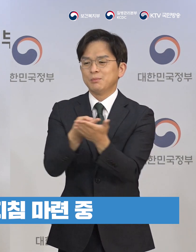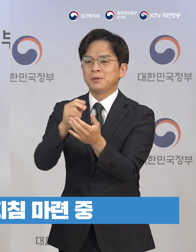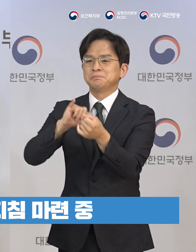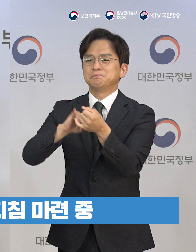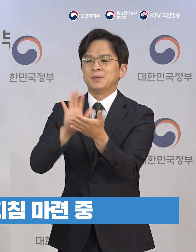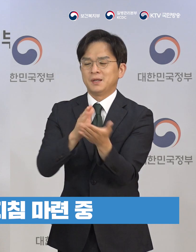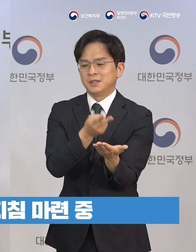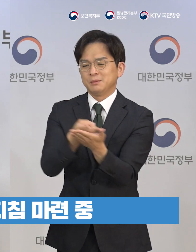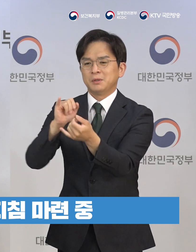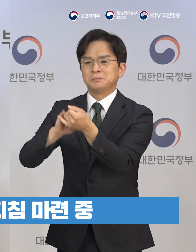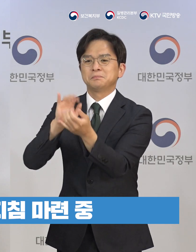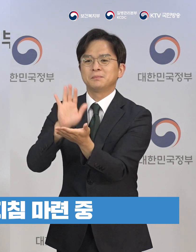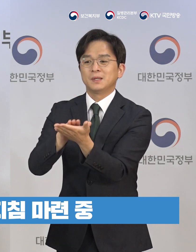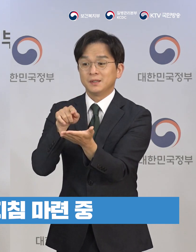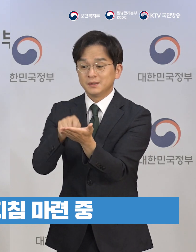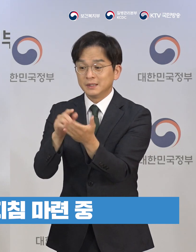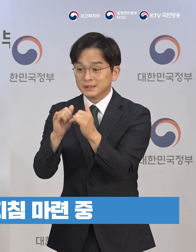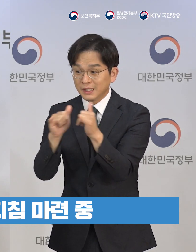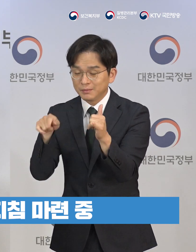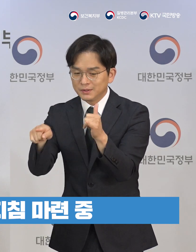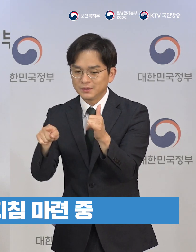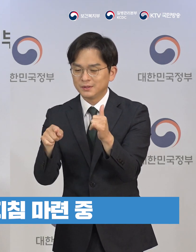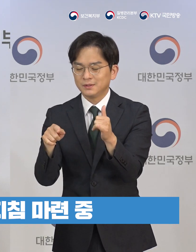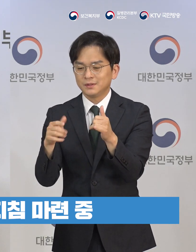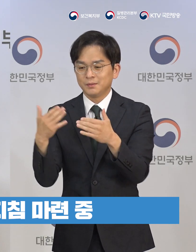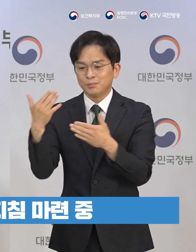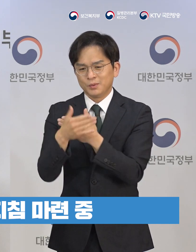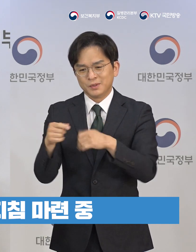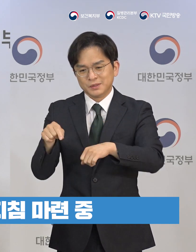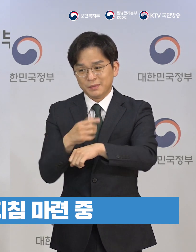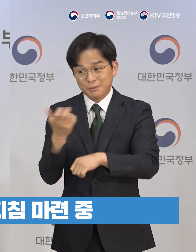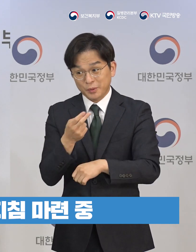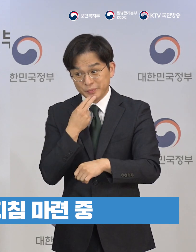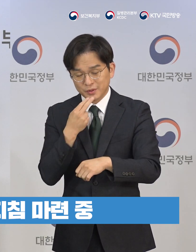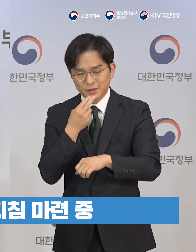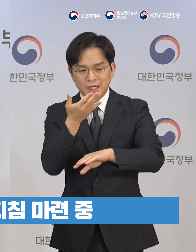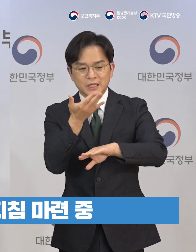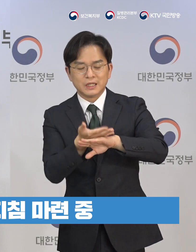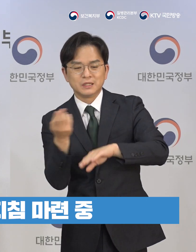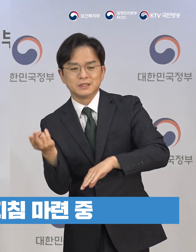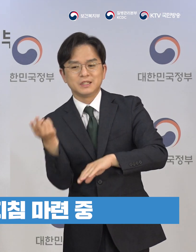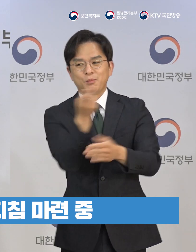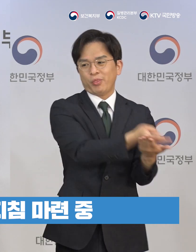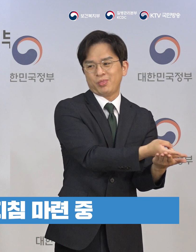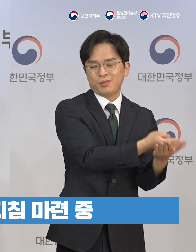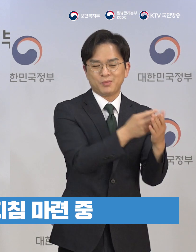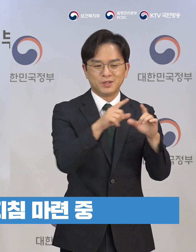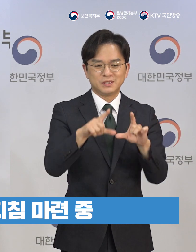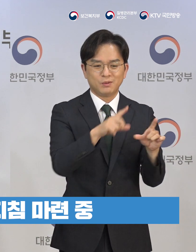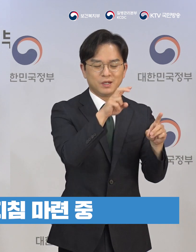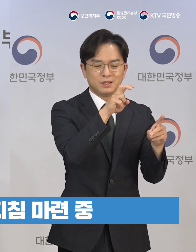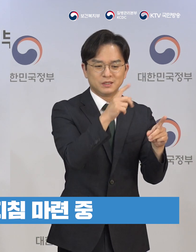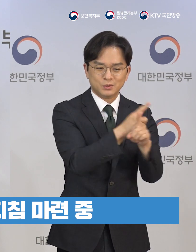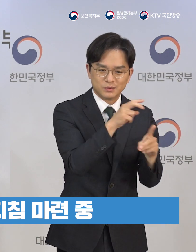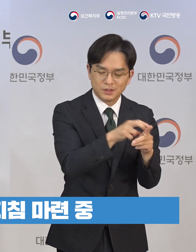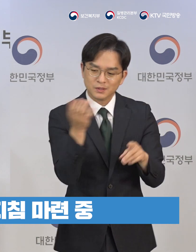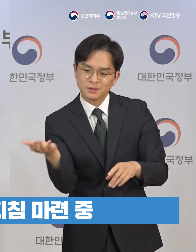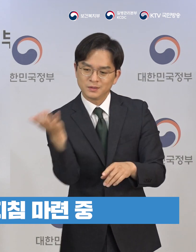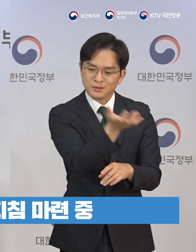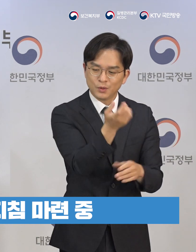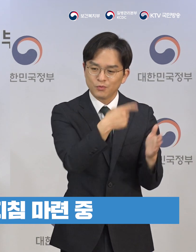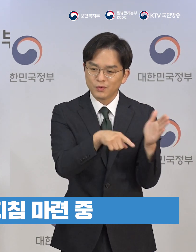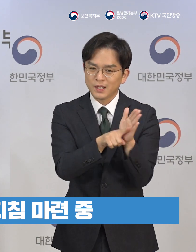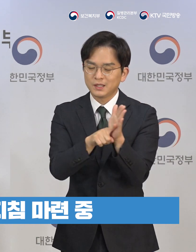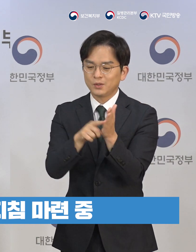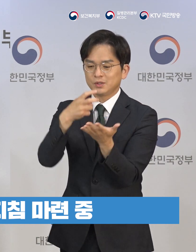중환자실 병상을 차지하고 있을 때 그들을 적정한 병상으로 이송할 수 있는 혹은 전원할 수 있는 그런